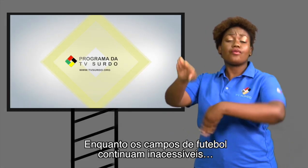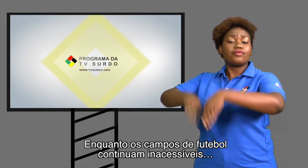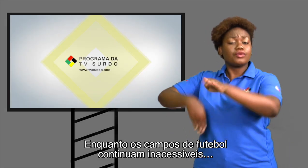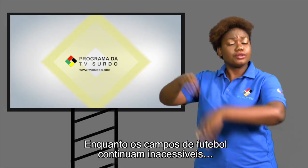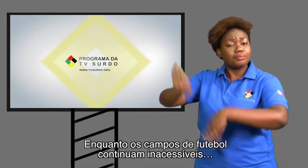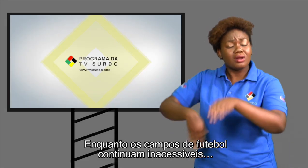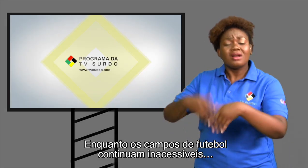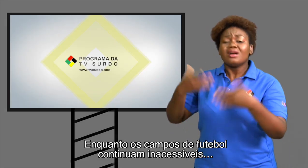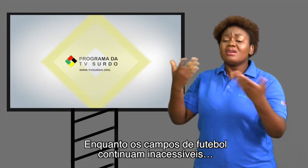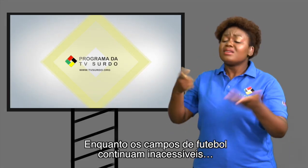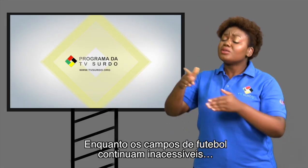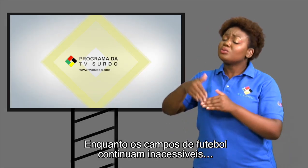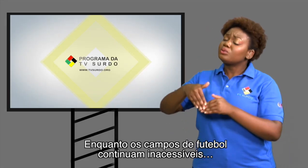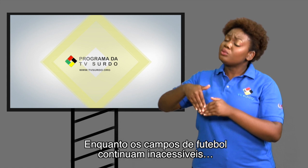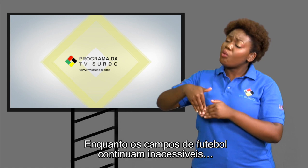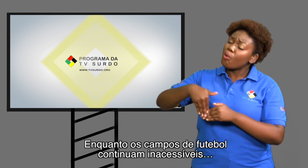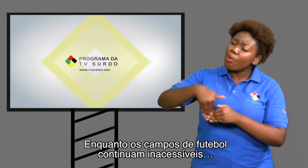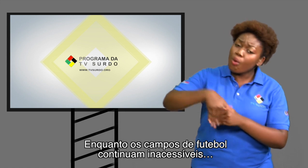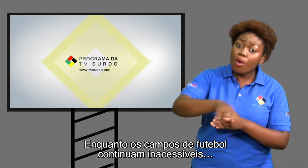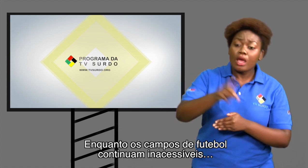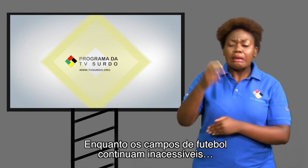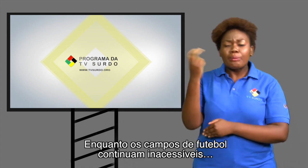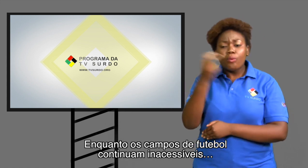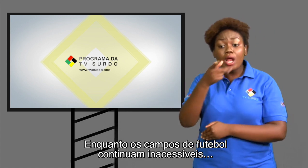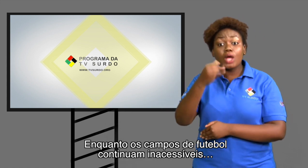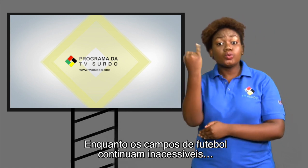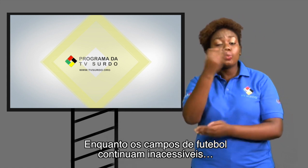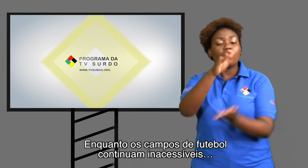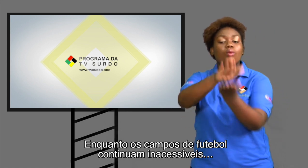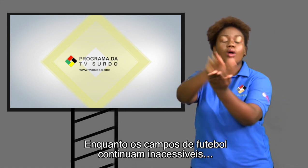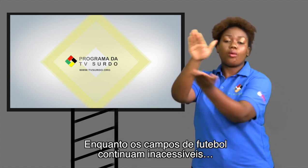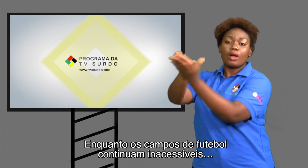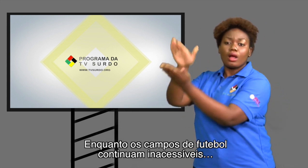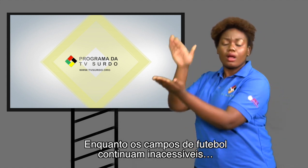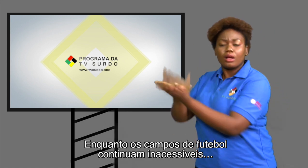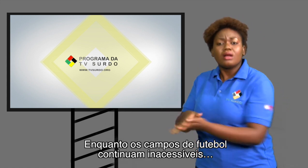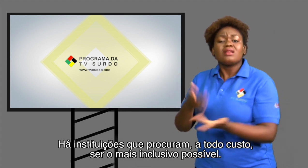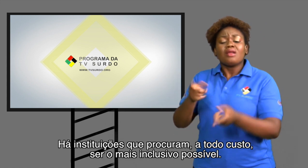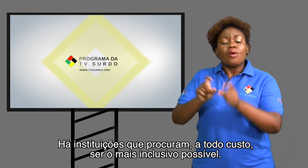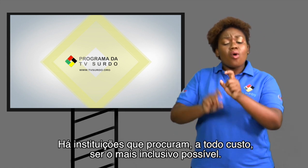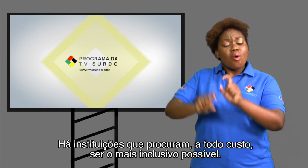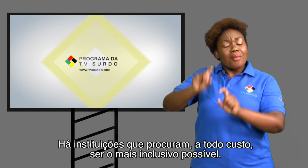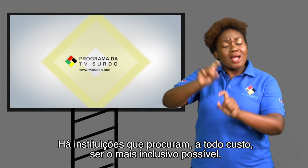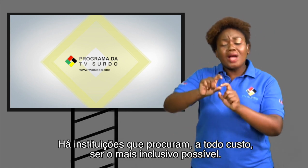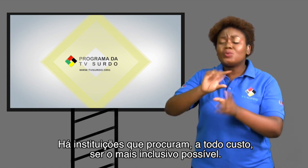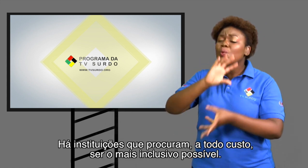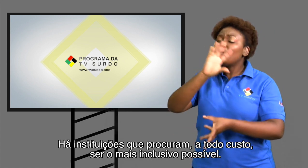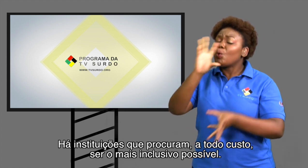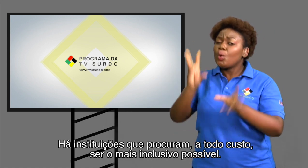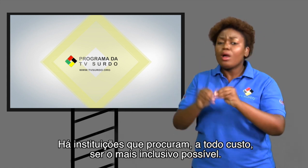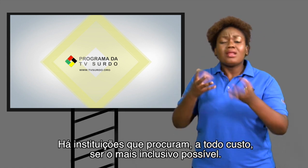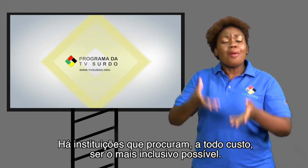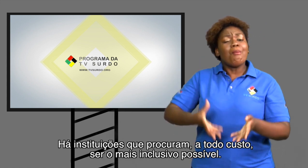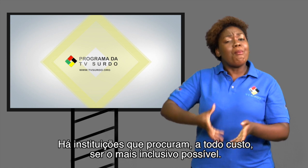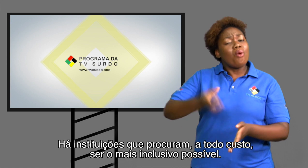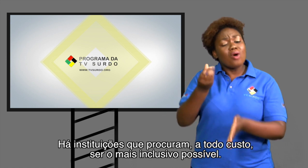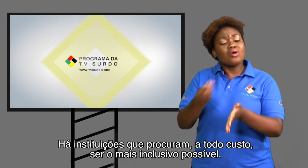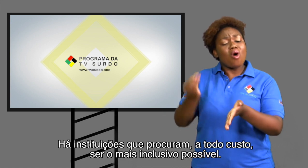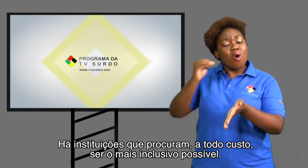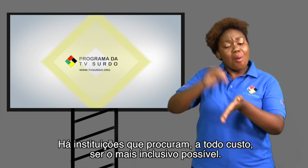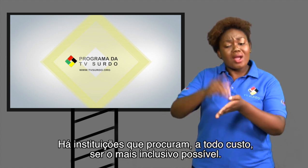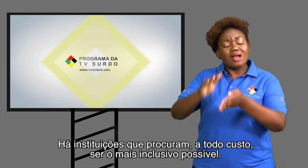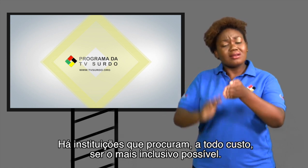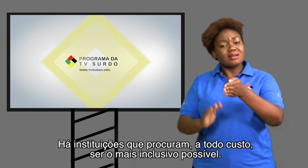Enquanto os campos de futebol continuam inacessíveis, há instituições que procuram, a todo custo, ser o mais inclusivo